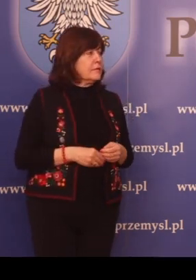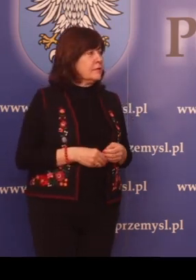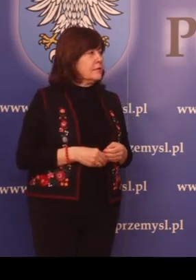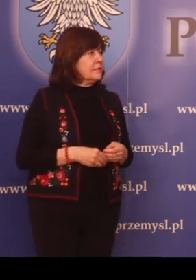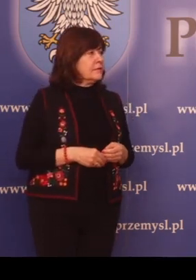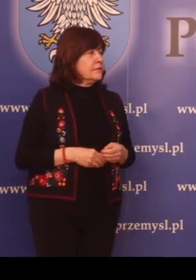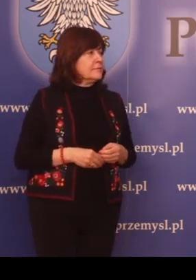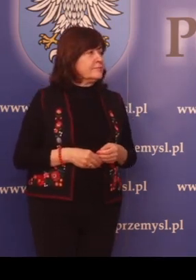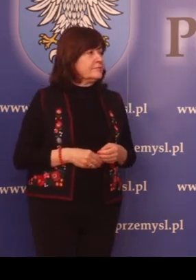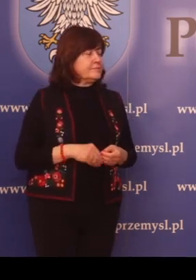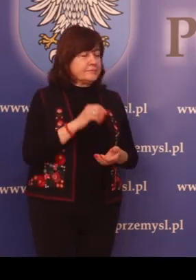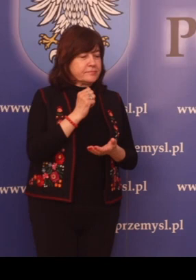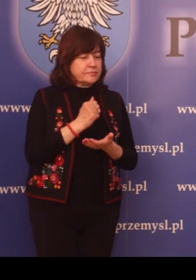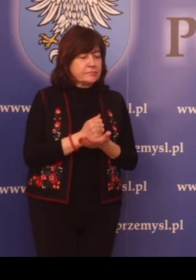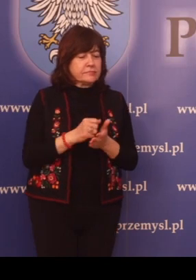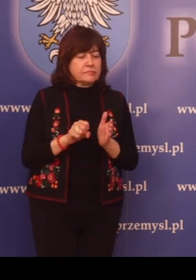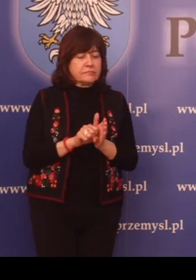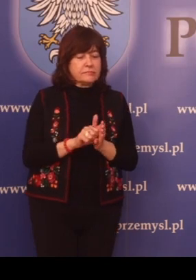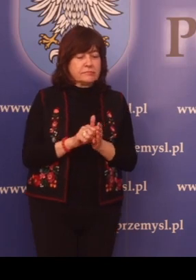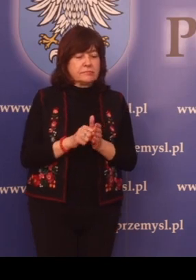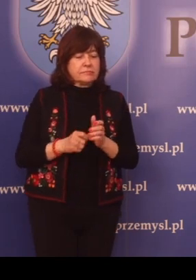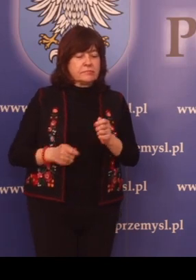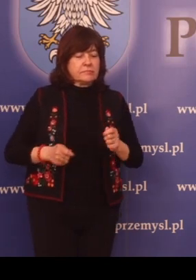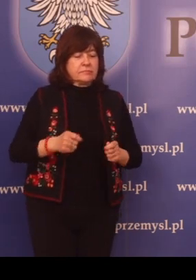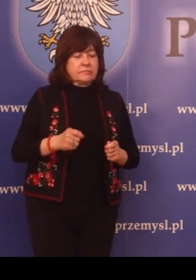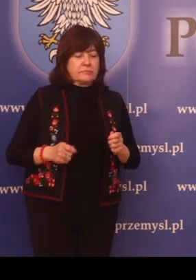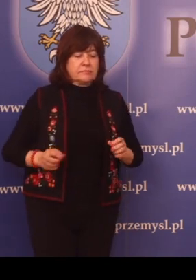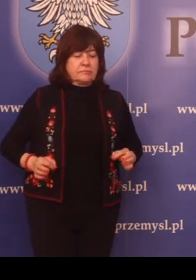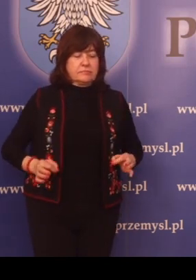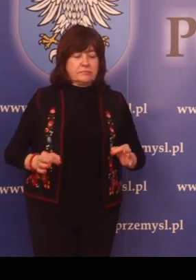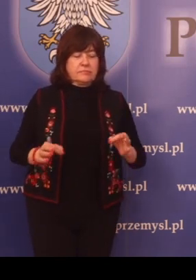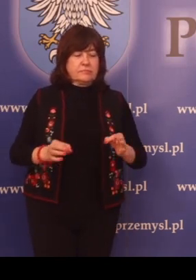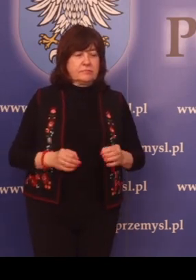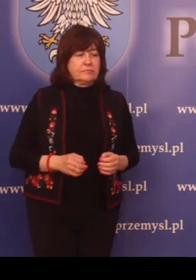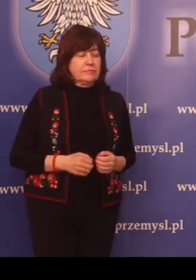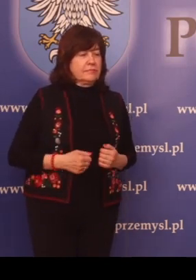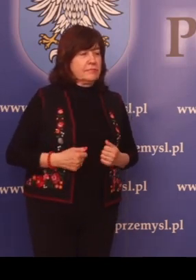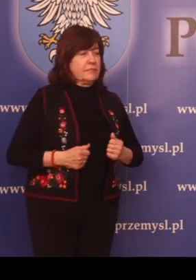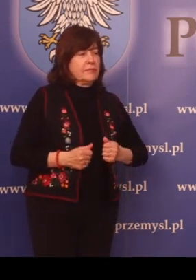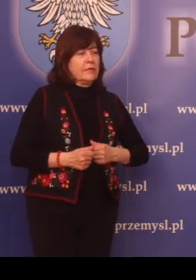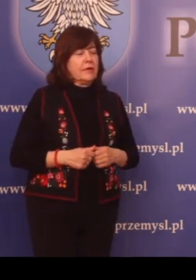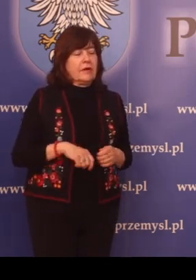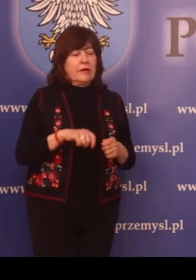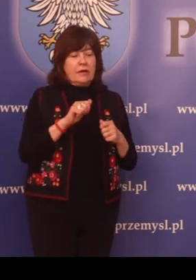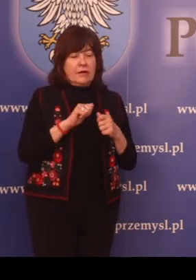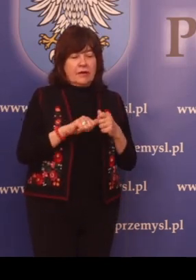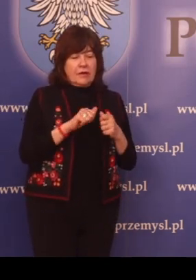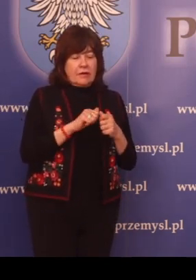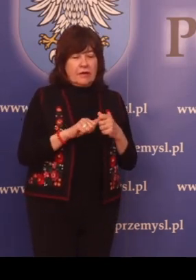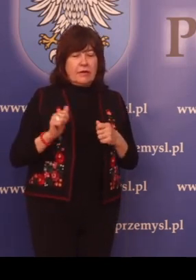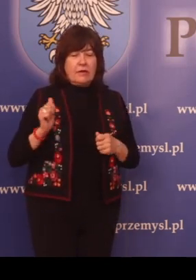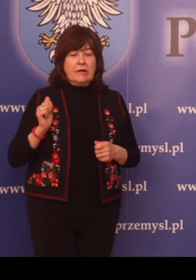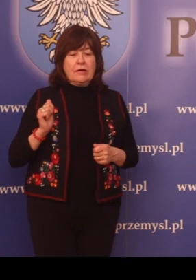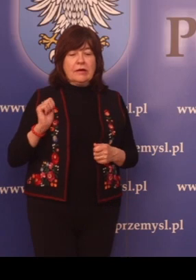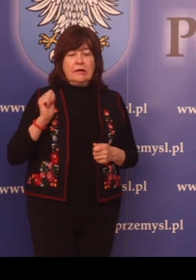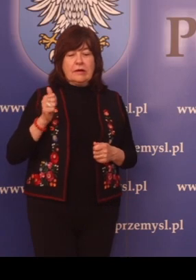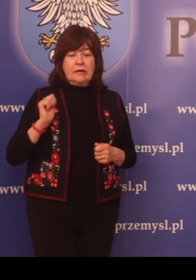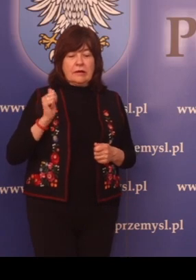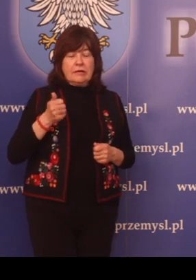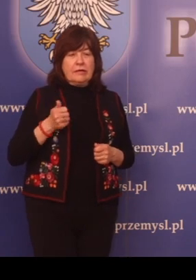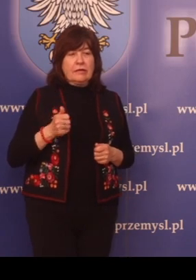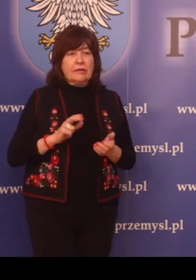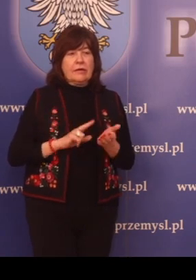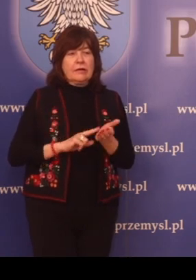Uprawnienia do kierowania pojazdami. Kontrolne sprawdzenie kwalifikacji